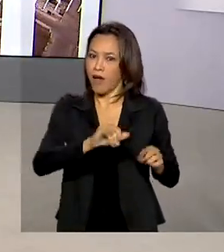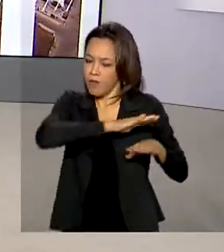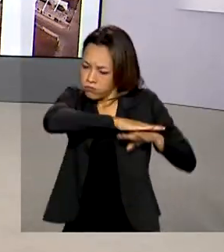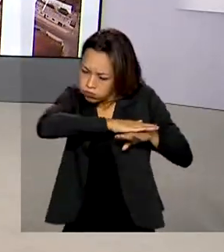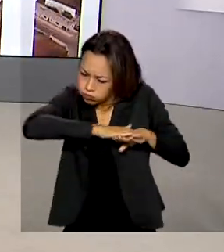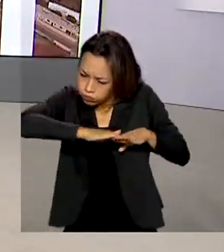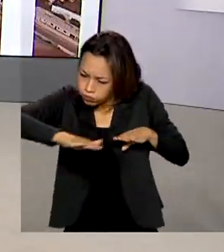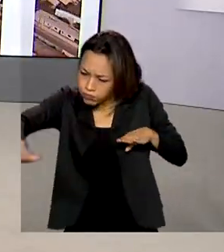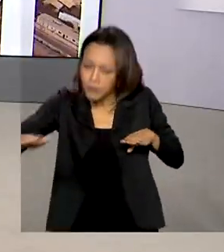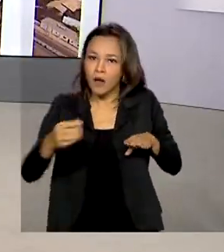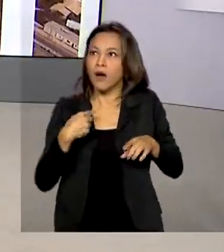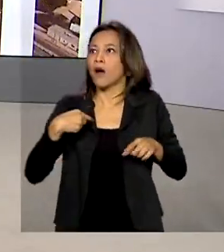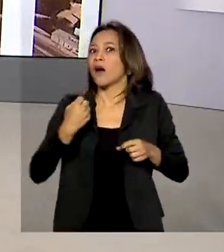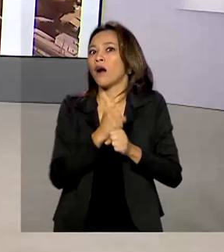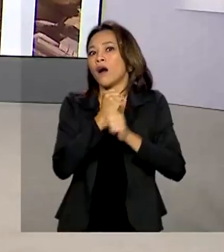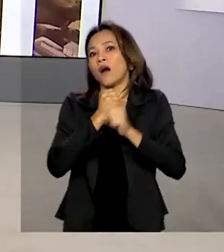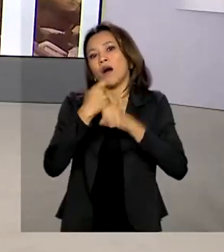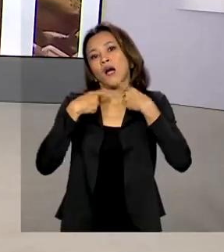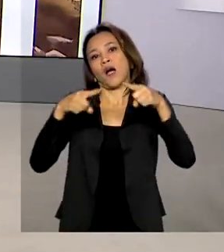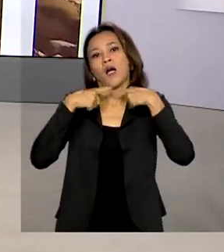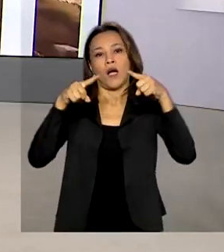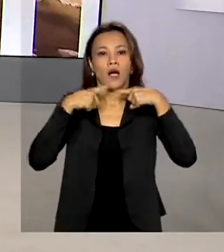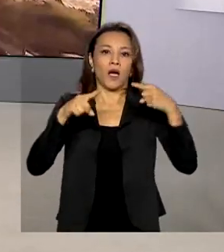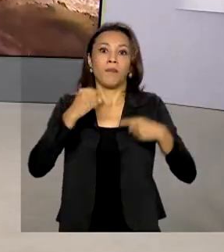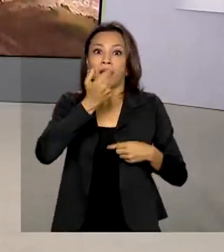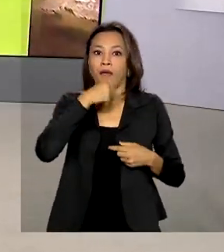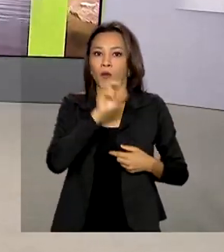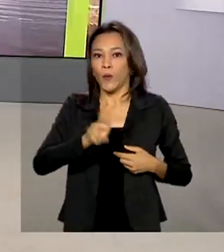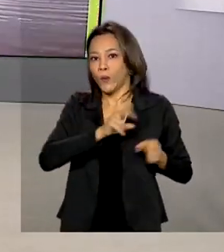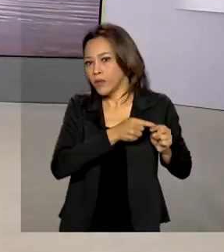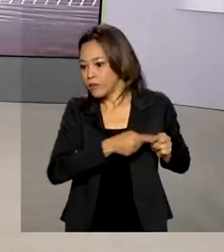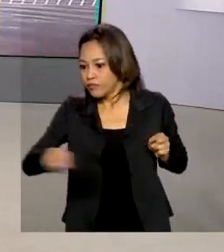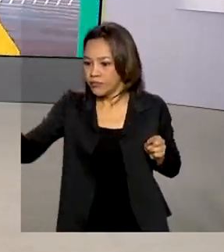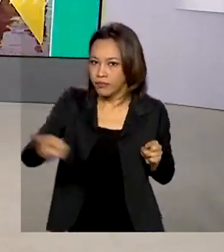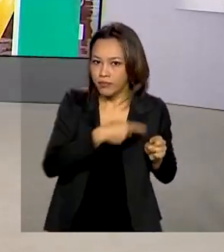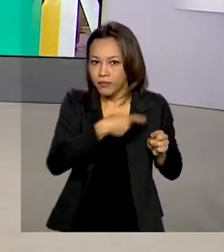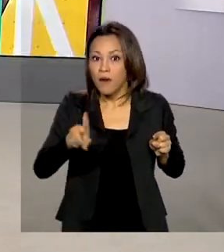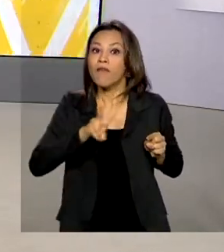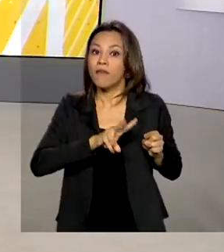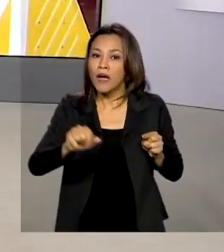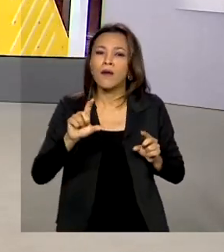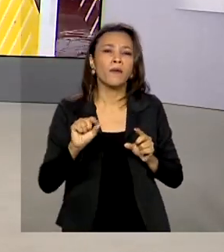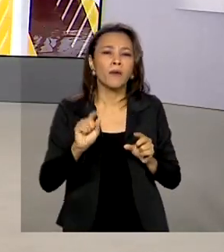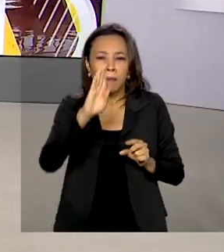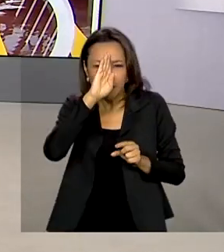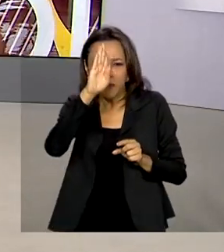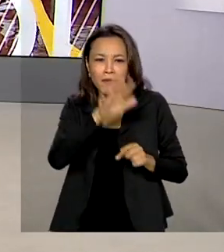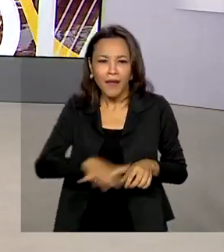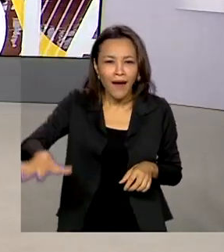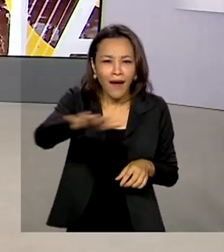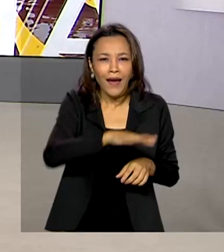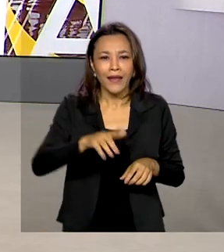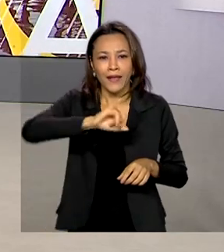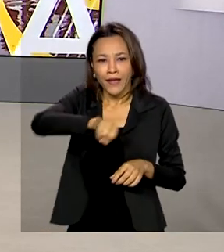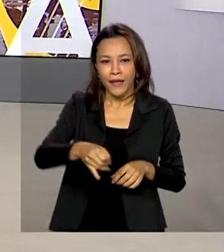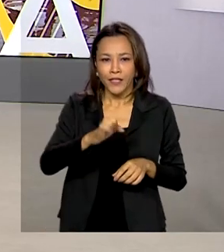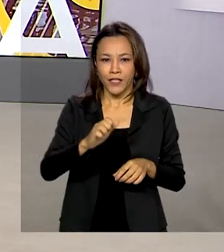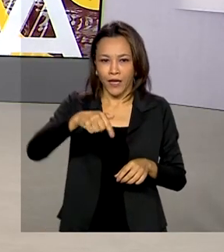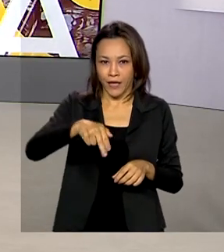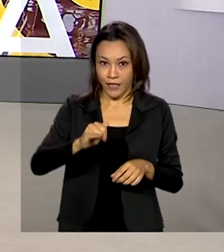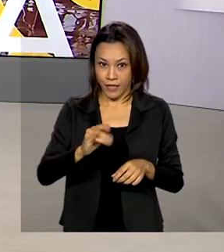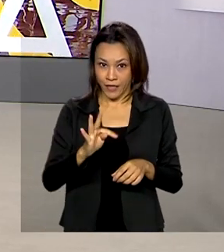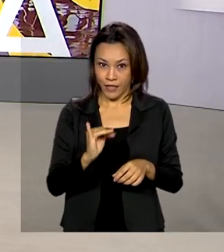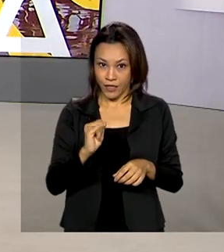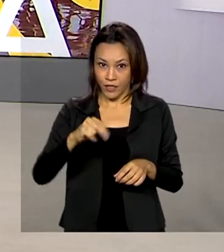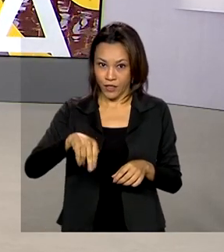de anos de reivindicação de quem passa por ali. O trecho pavimentado deve atender principalmente o Vale do Jequitinhonha. O início